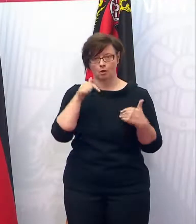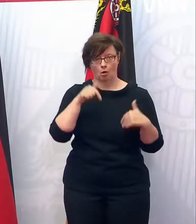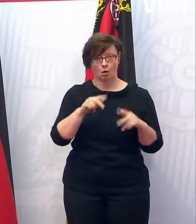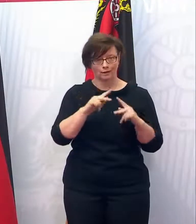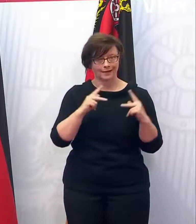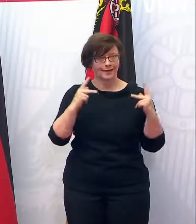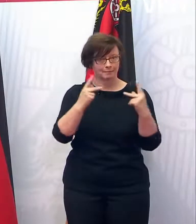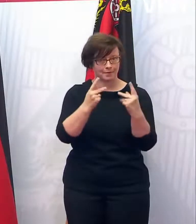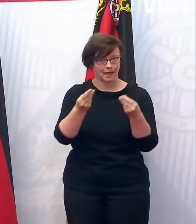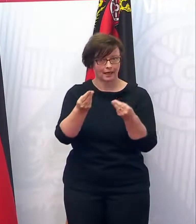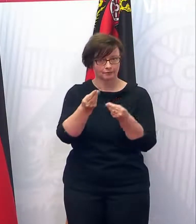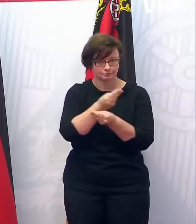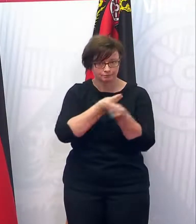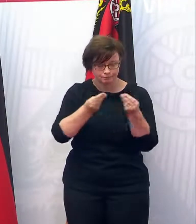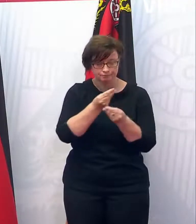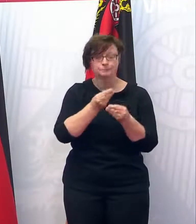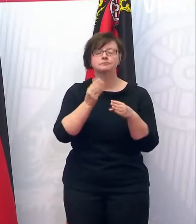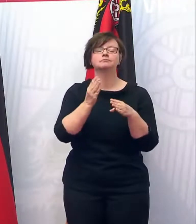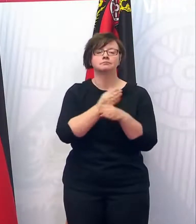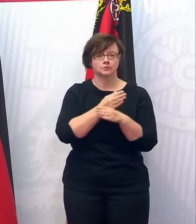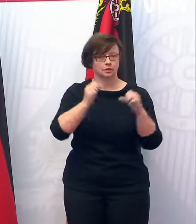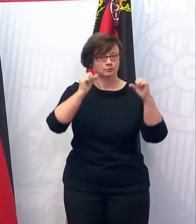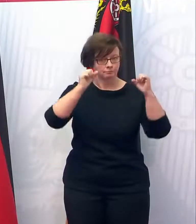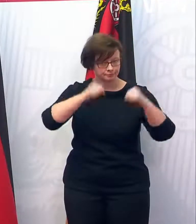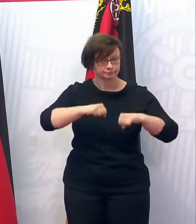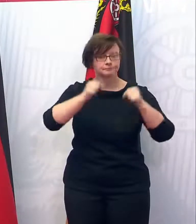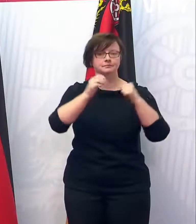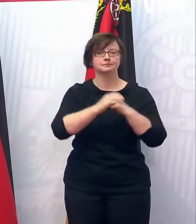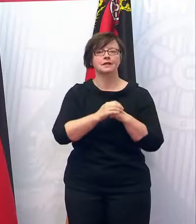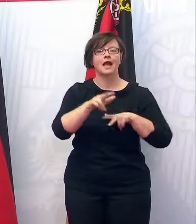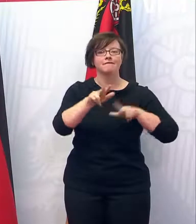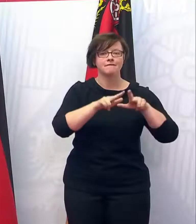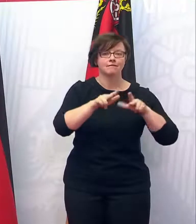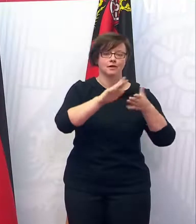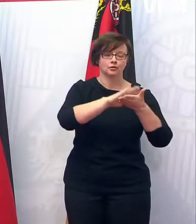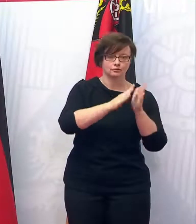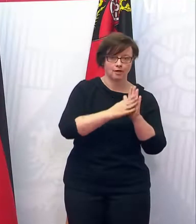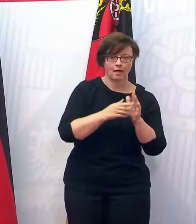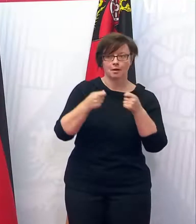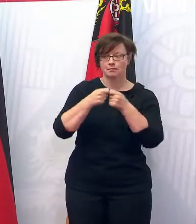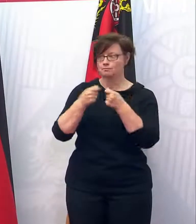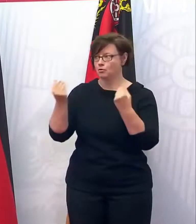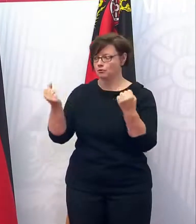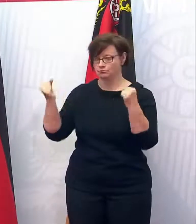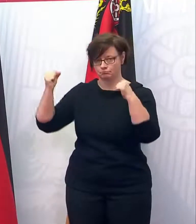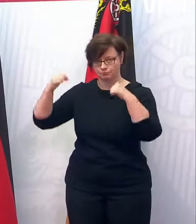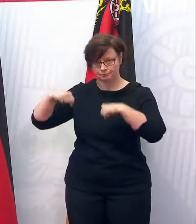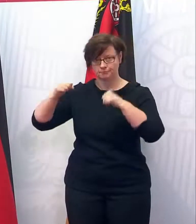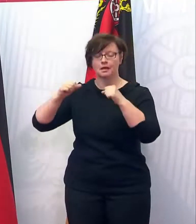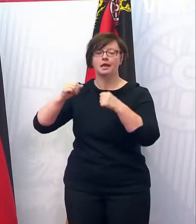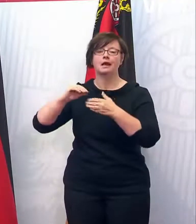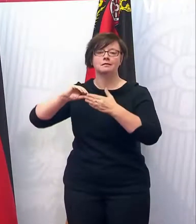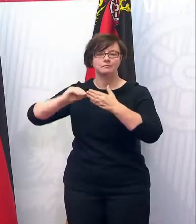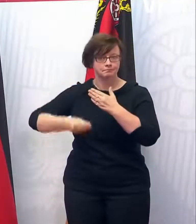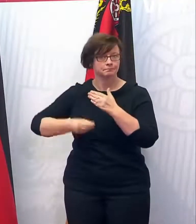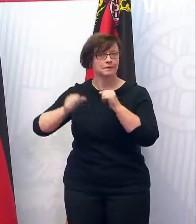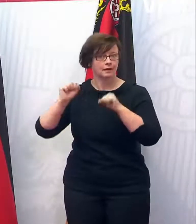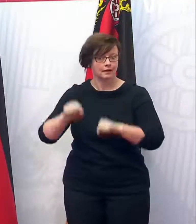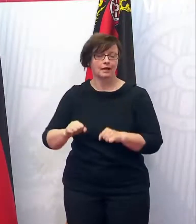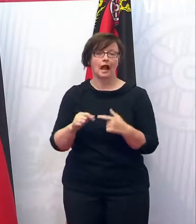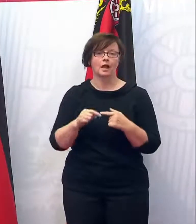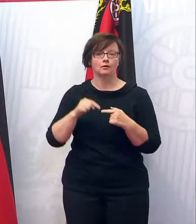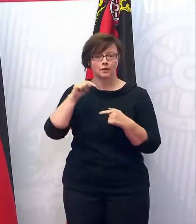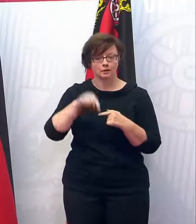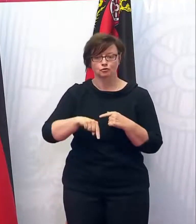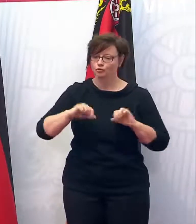Kabinett die Voraussetzungen geschaffen, dass die Verwaltungsvereinbarung mit dem Bund entsprechend abgeschlossen werden kann, sodass wir dann auch direkt